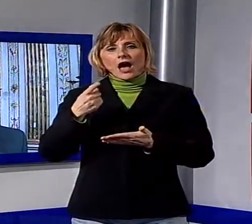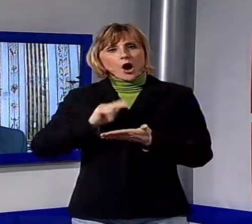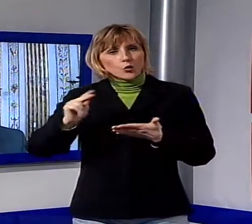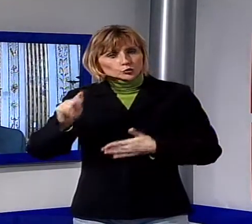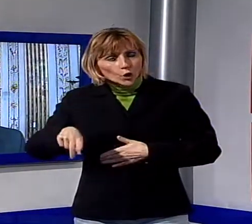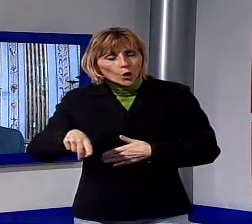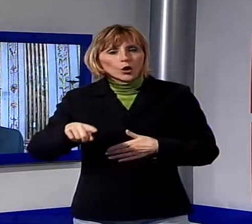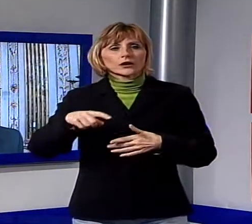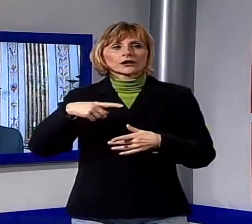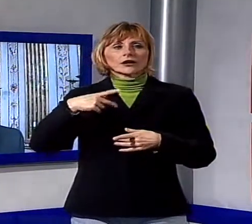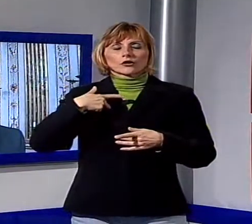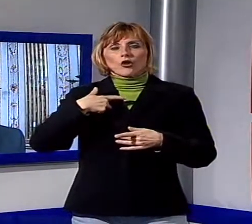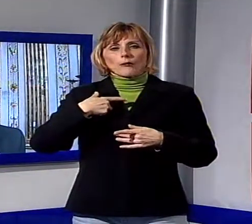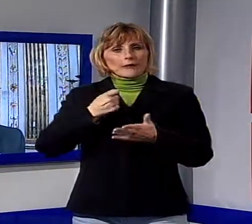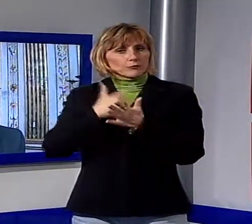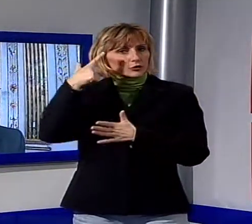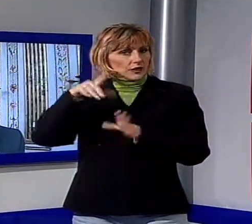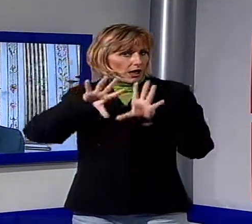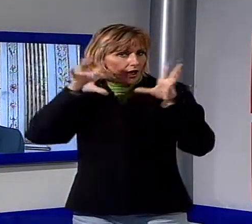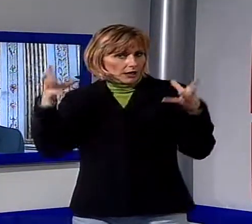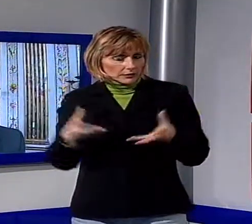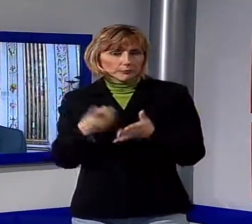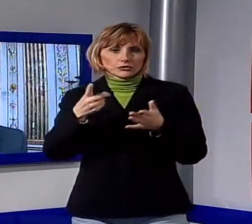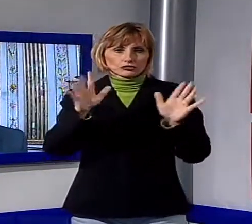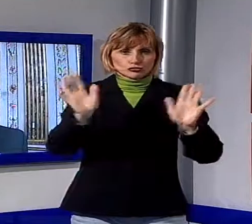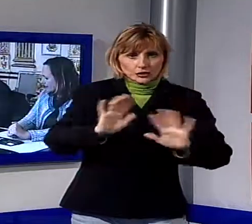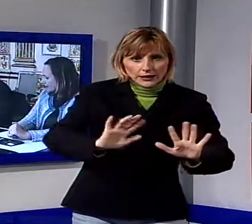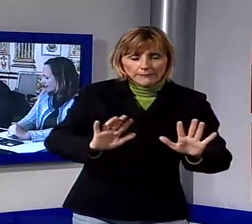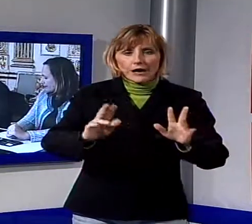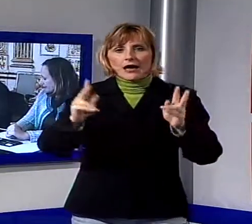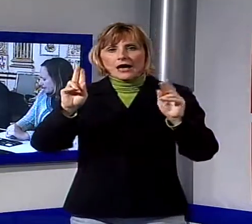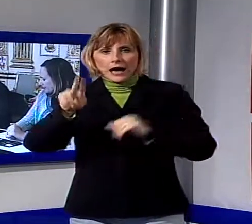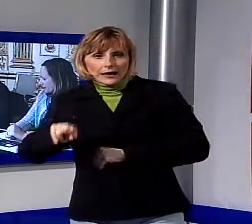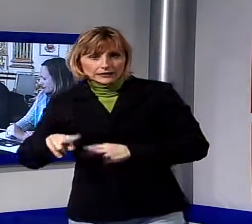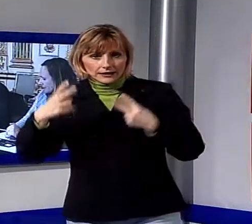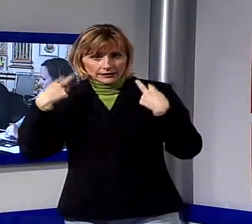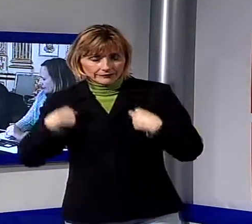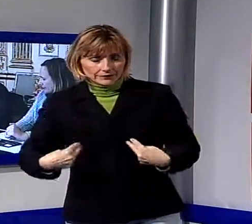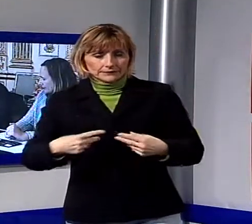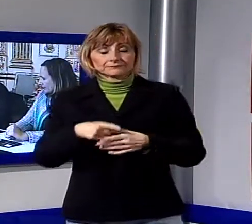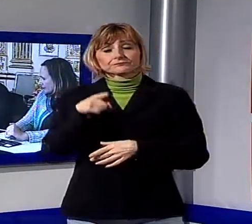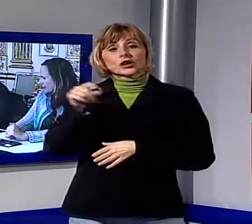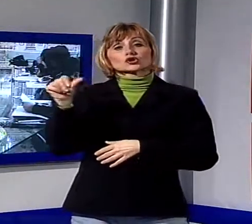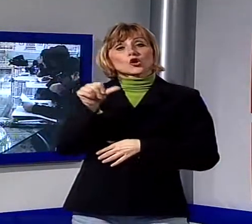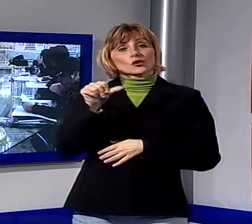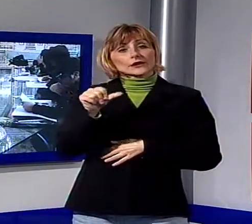masterclass a 360 gradi sul cinema, l'arte e la vita. Sorrentino sarà al cinema moderno di Lucca l'8 aprile per una